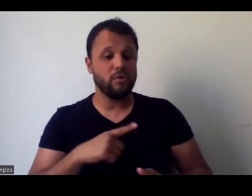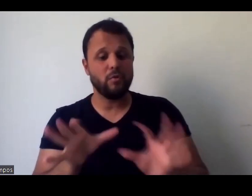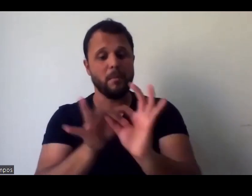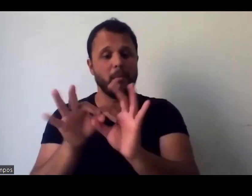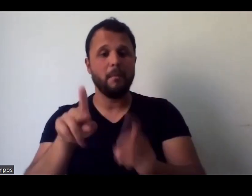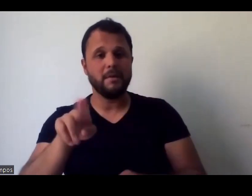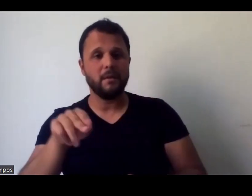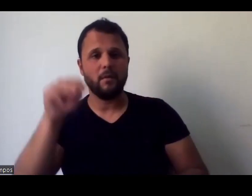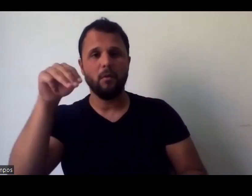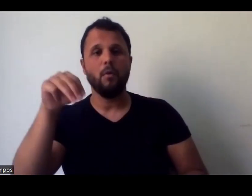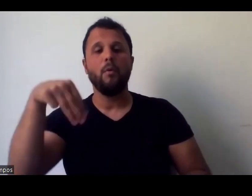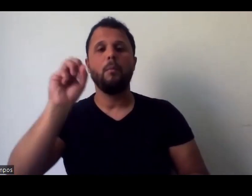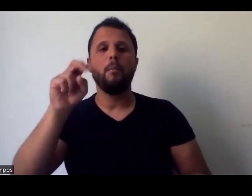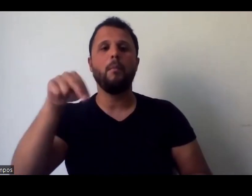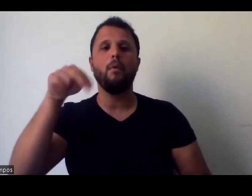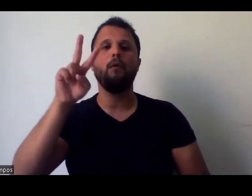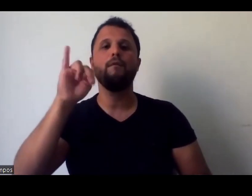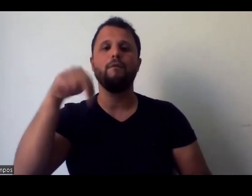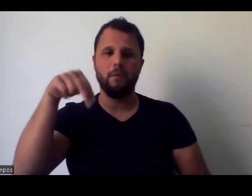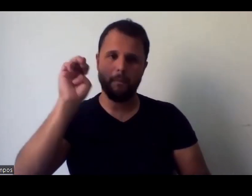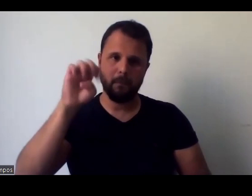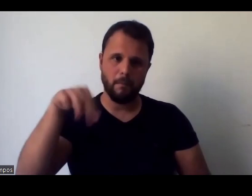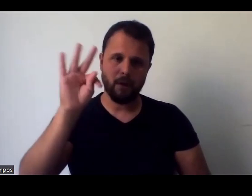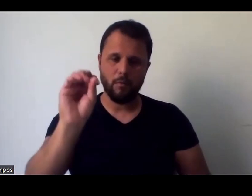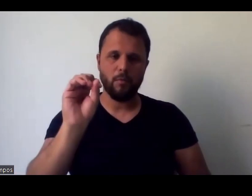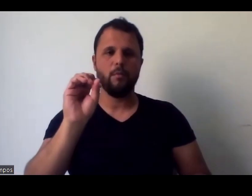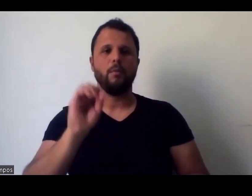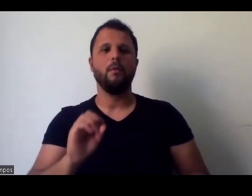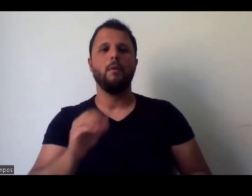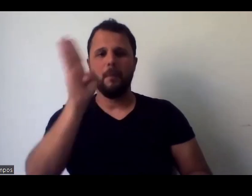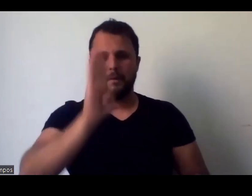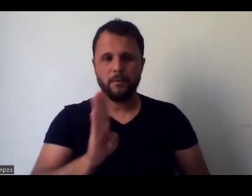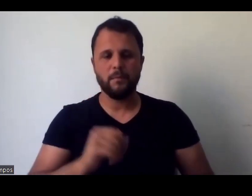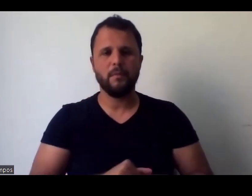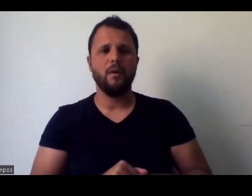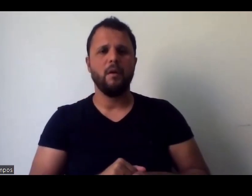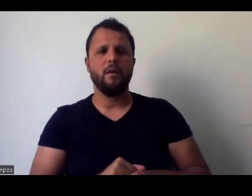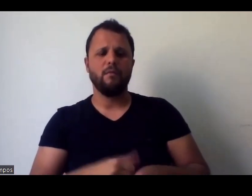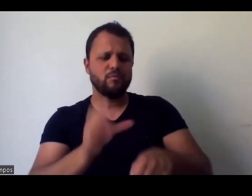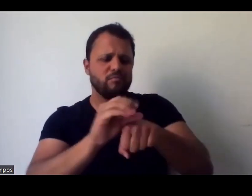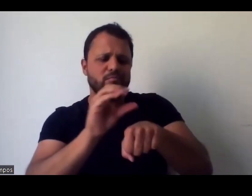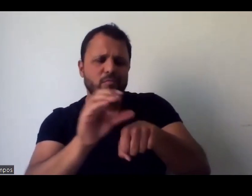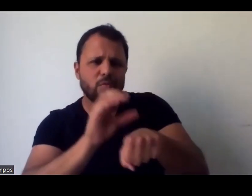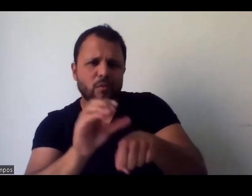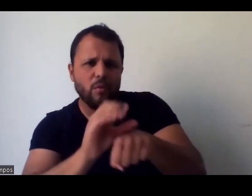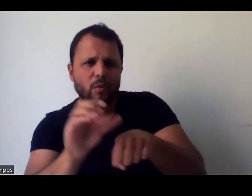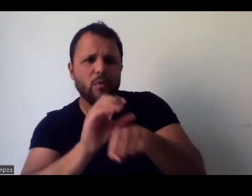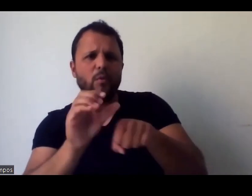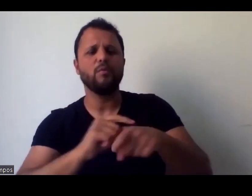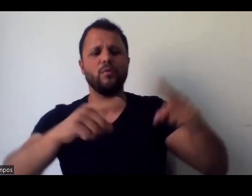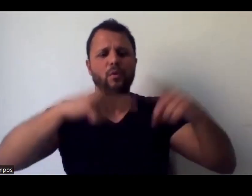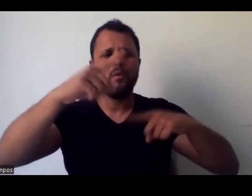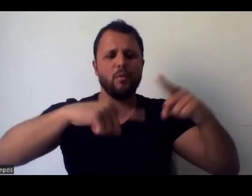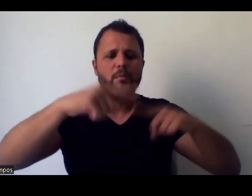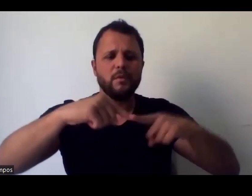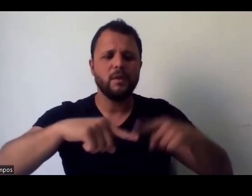eu fiz a formação, né, foi um curso de audiodescrição de obras, né, de arte, objetos históricos, né, com